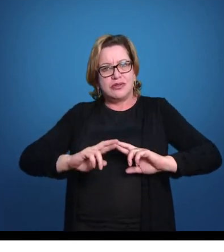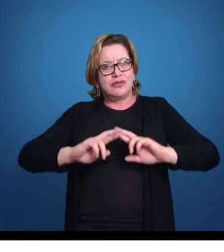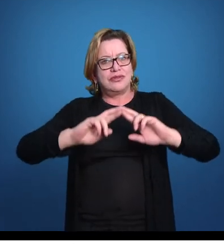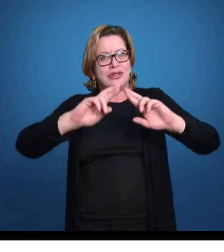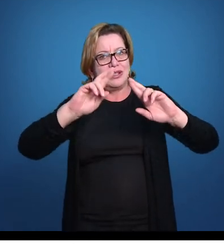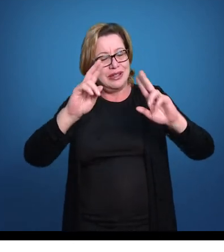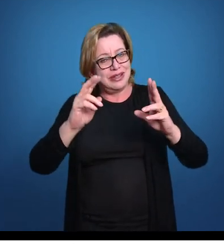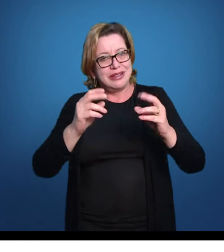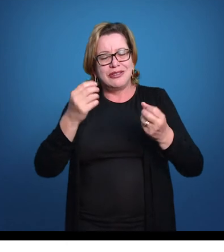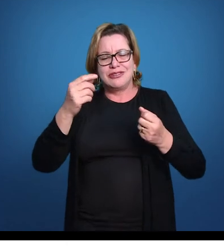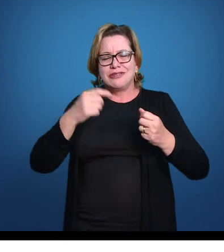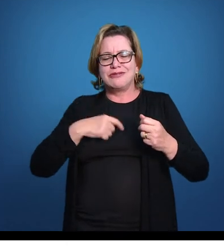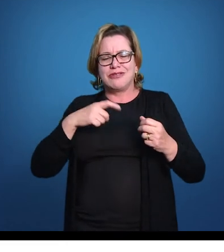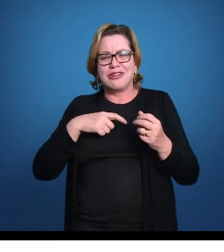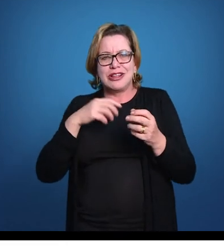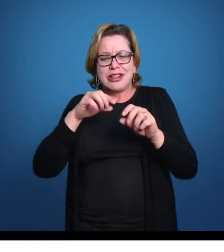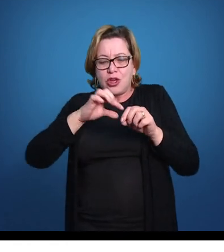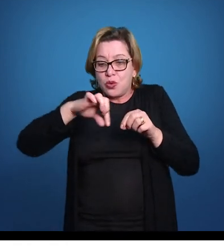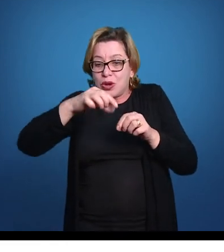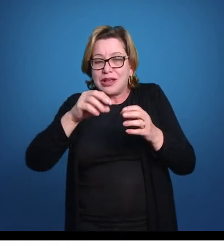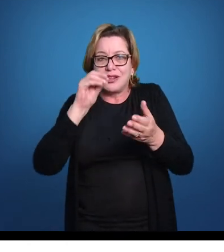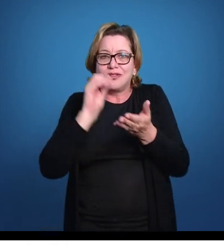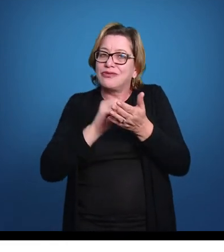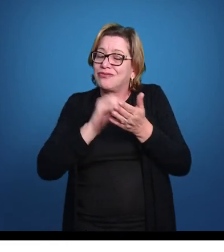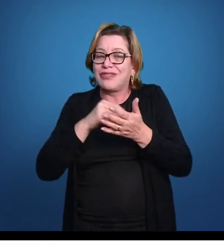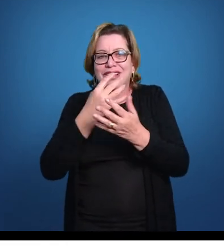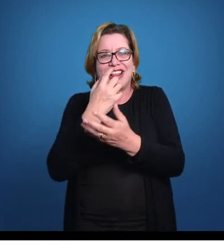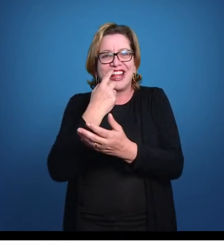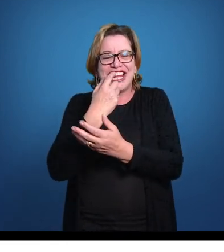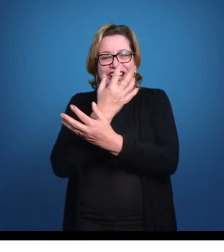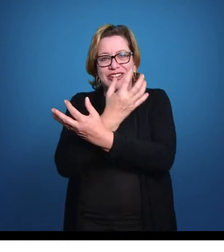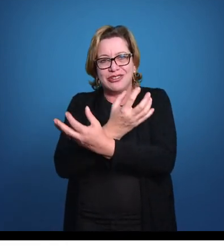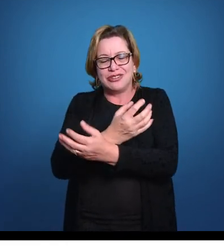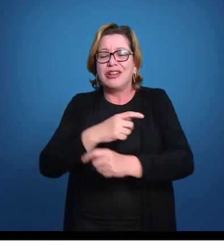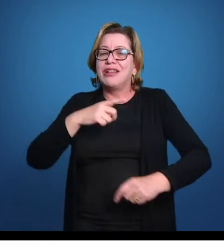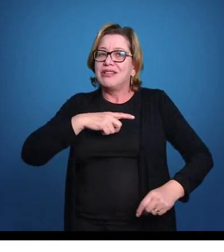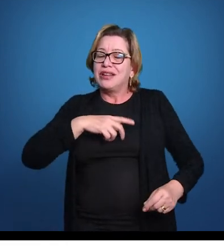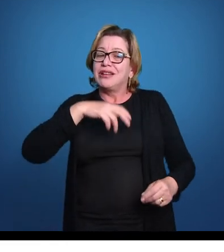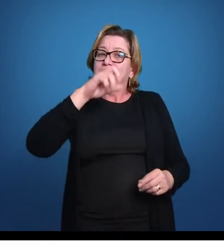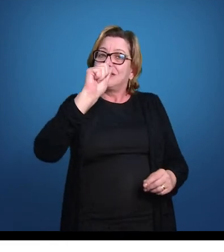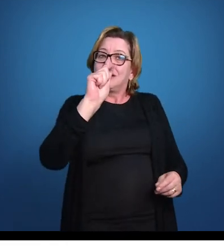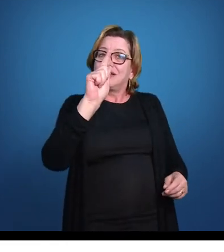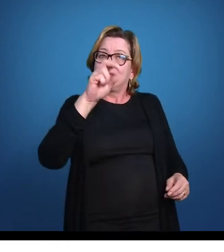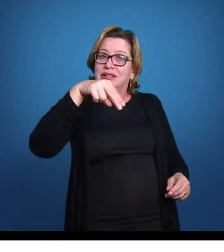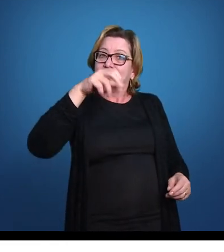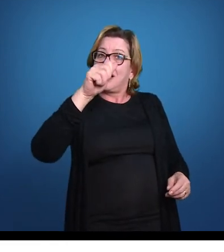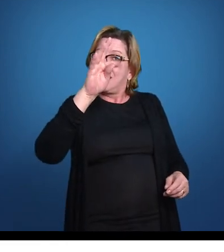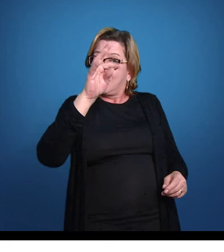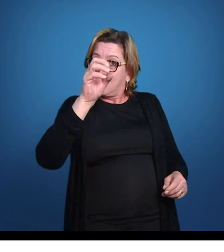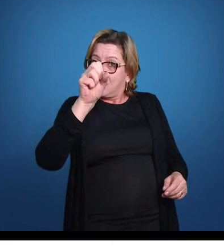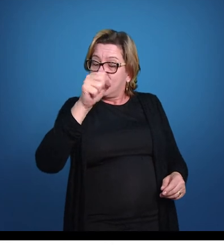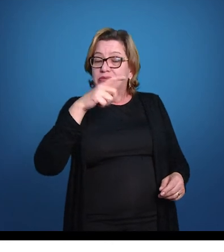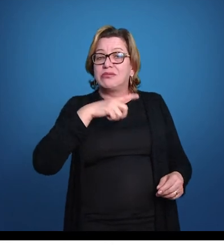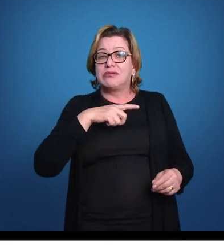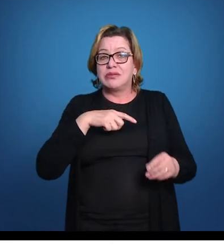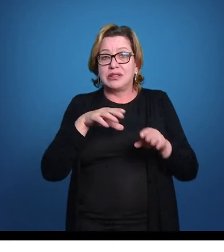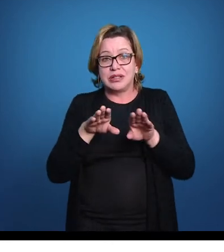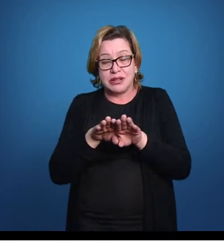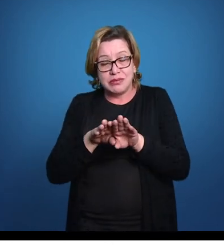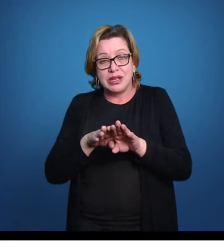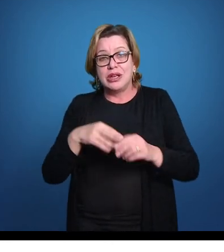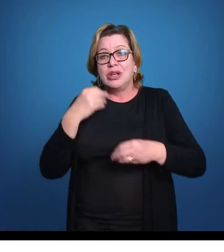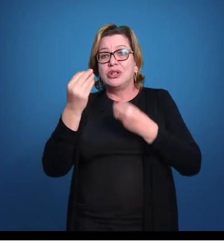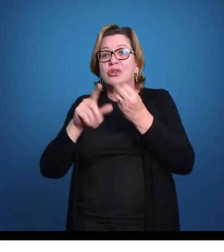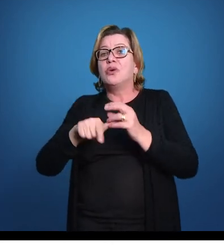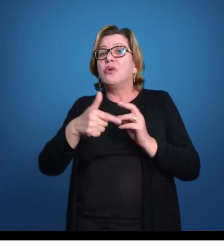com raios invertebrados, elas permanecem lá nos peixes agnatos, nos fósseis, nos viventes, elas aparecem em ignatos